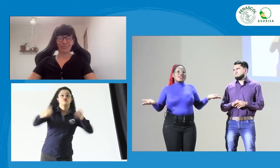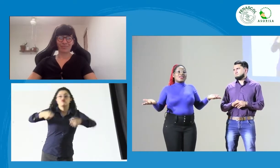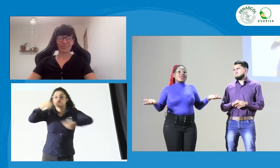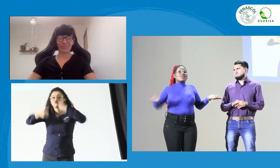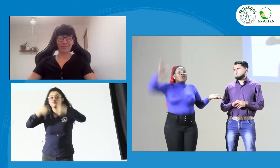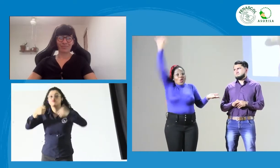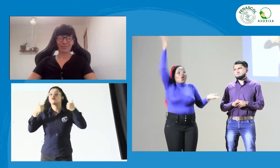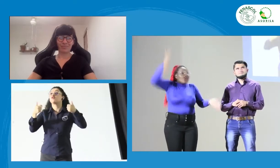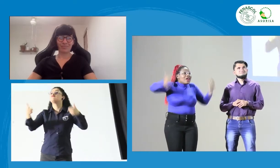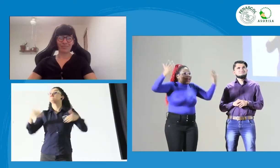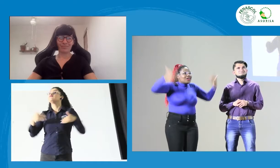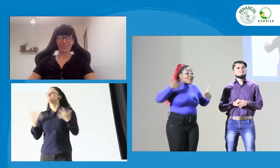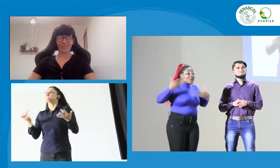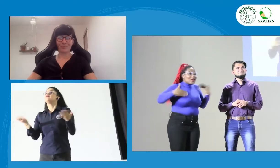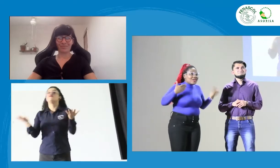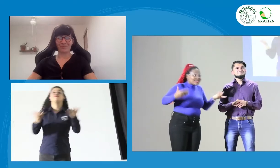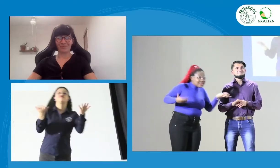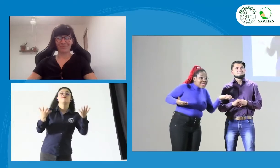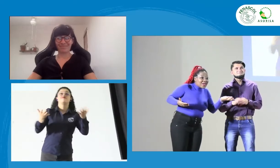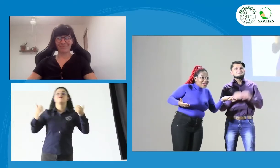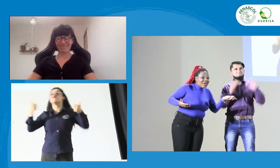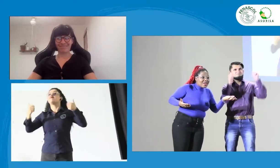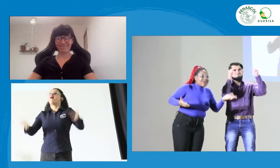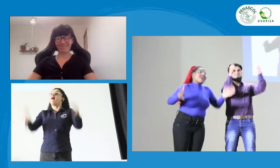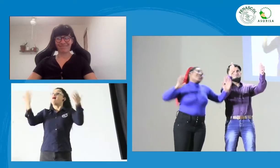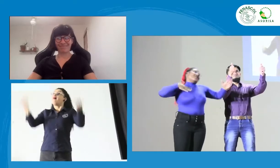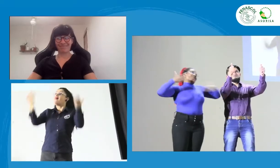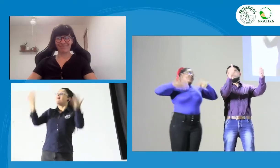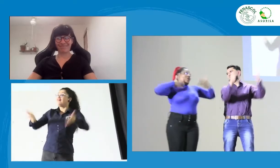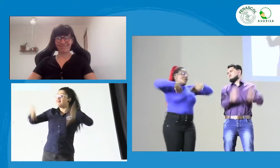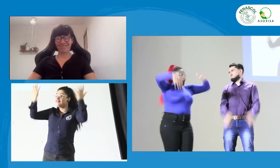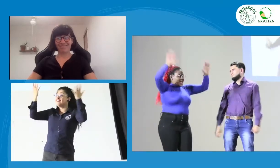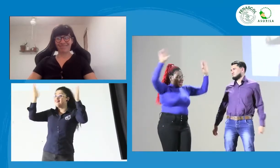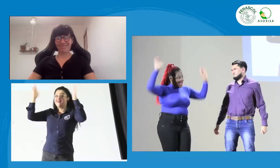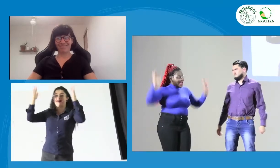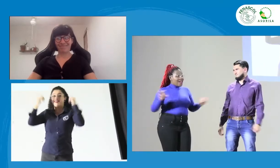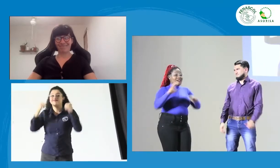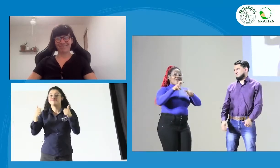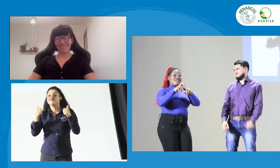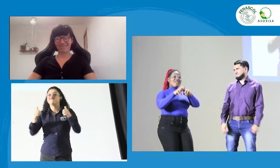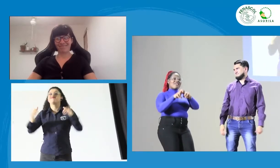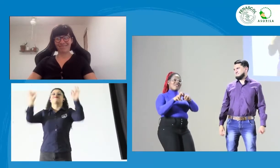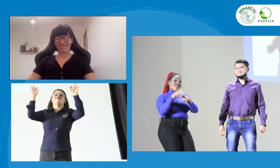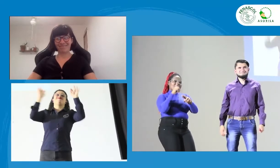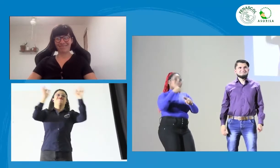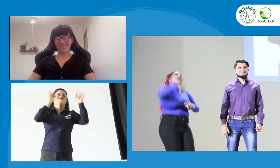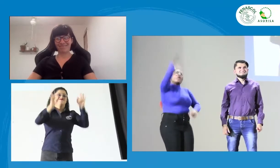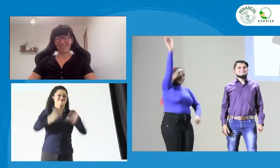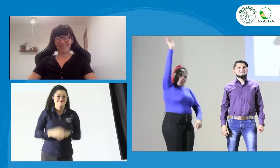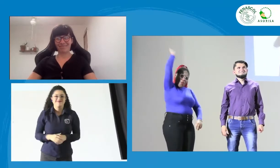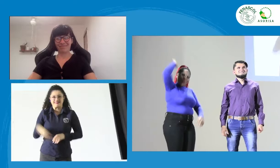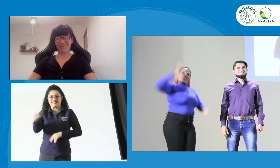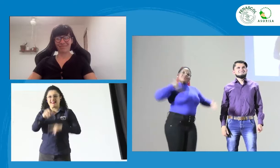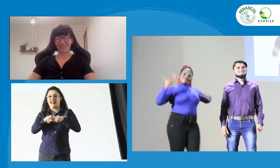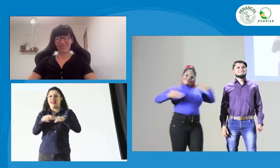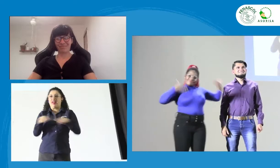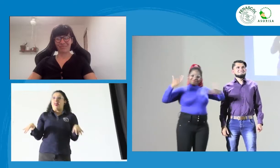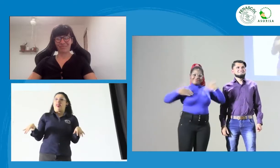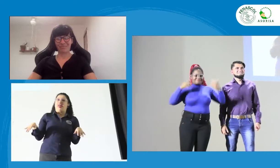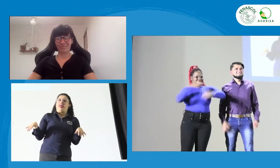Están bien, aburridos, pero no los veo. ¿Cómo están? Nos alegra mucho. Están ahí sentados, pero no, con